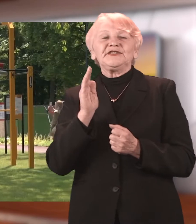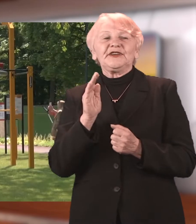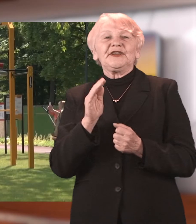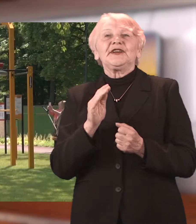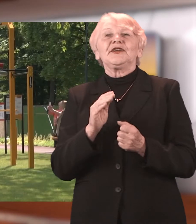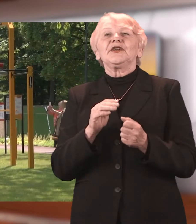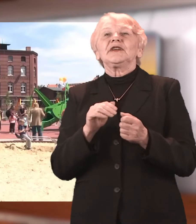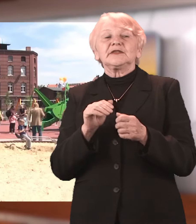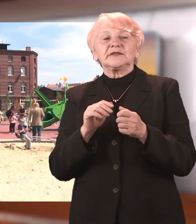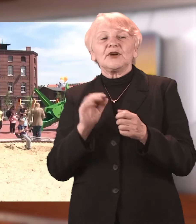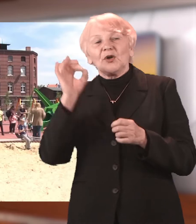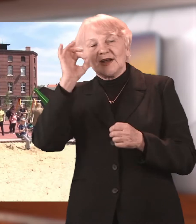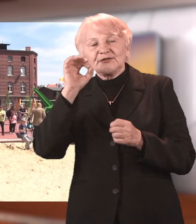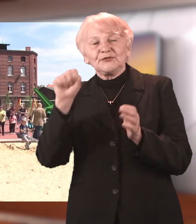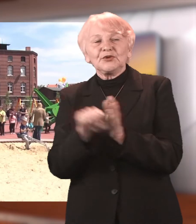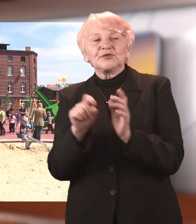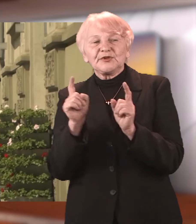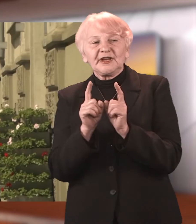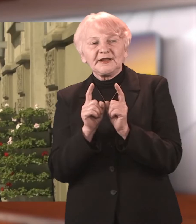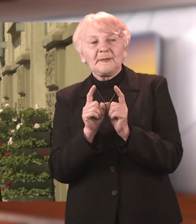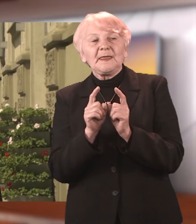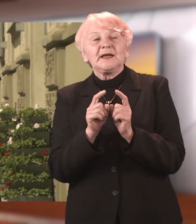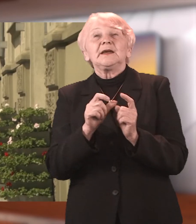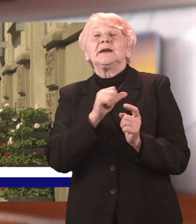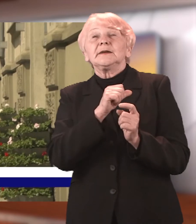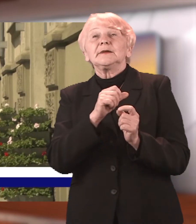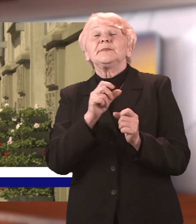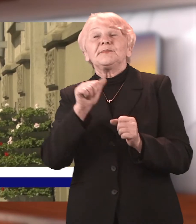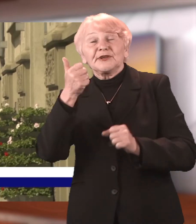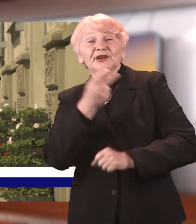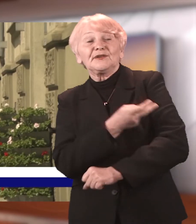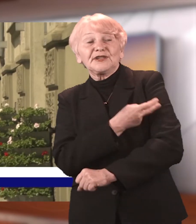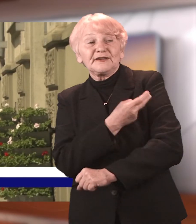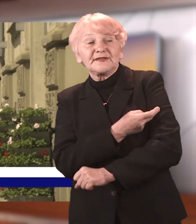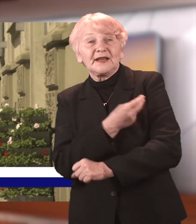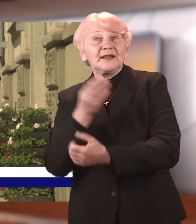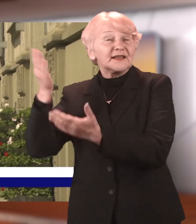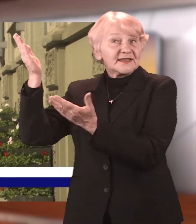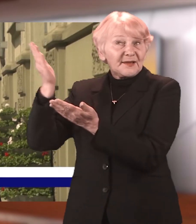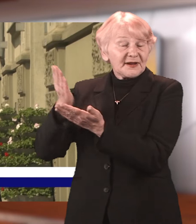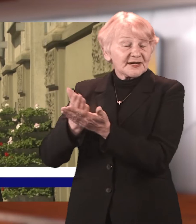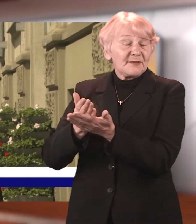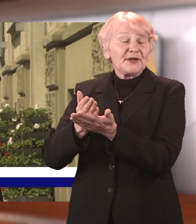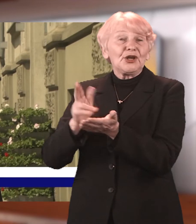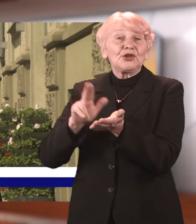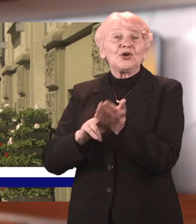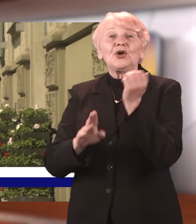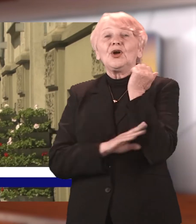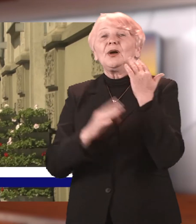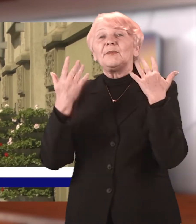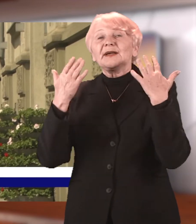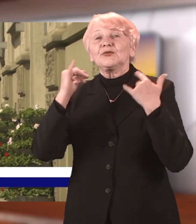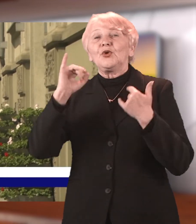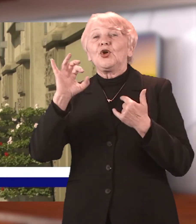Raciborzu będzie trwać znacznie dłużej niż jeden dzień. Sam Dzień Dziecka, 1 czerwca we wtorek zapraszamy do ulubionego miejsca małych